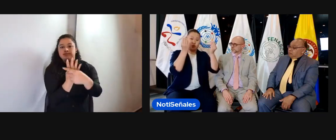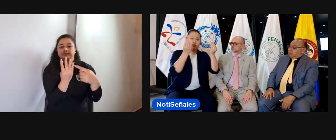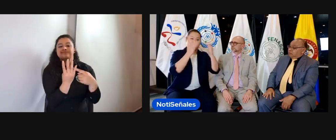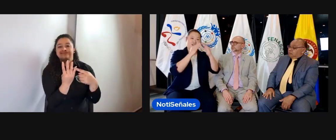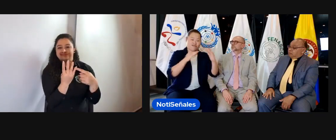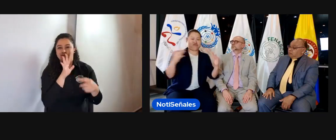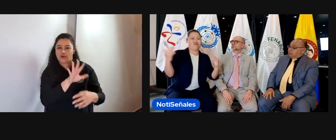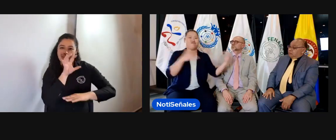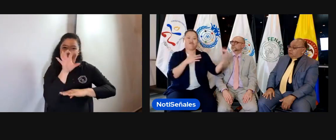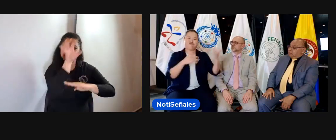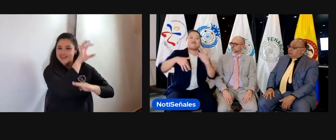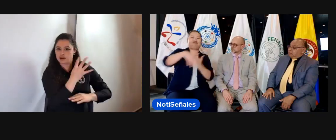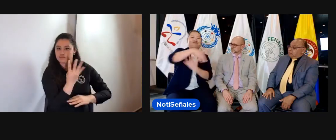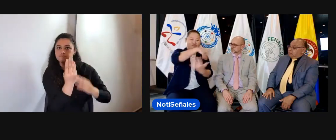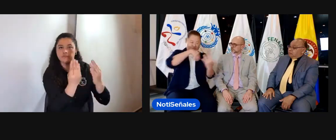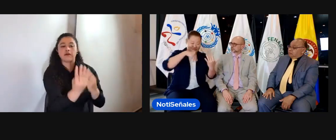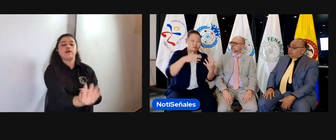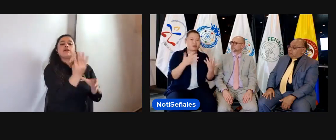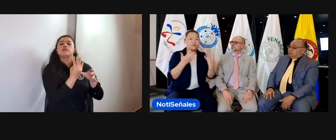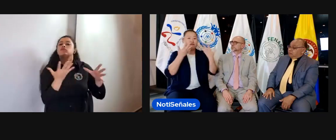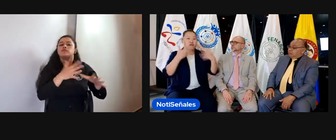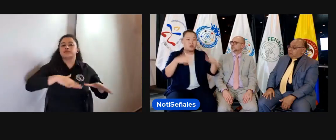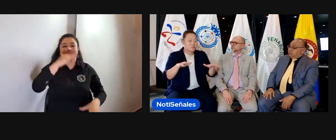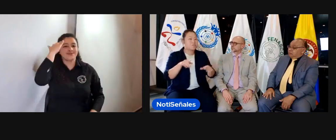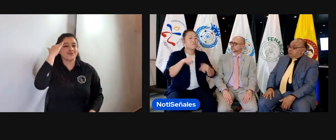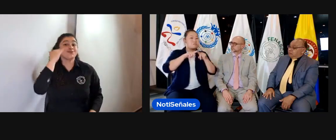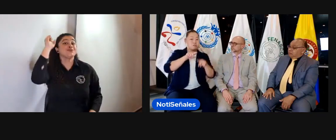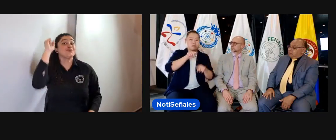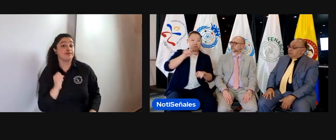vamos a tener ese campamento allí en Corea, Corea del Sur?